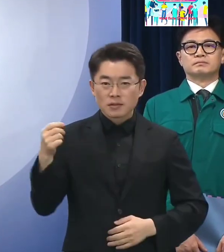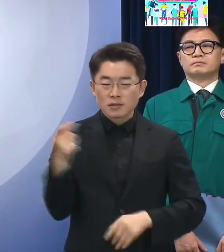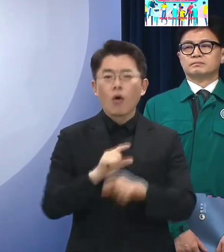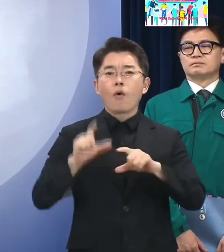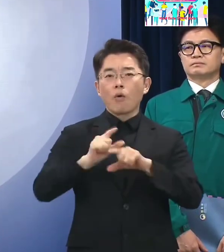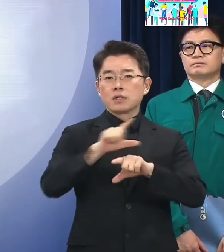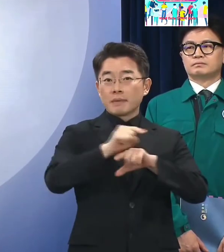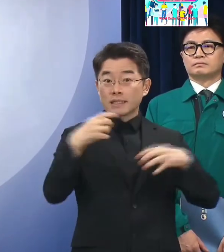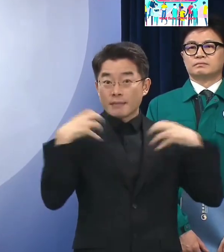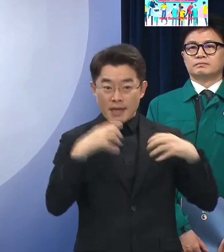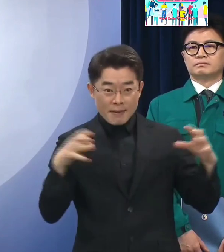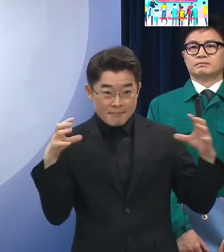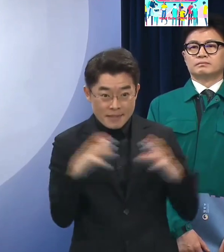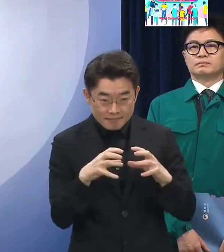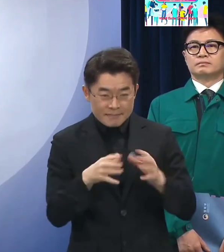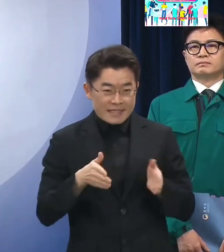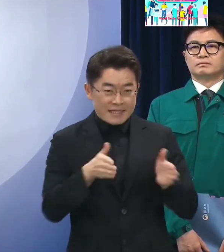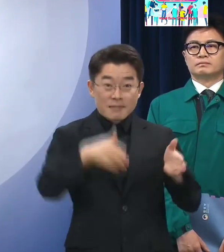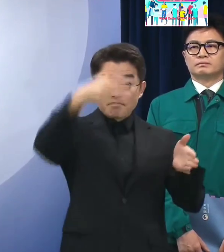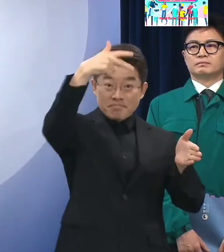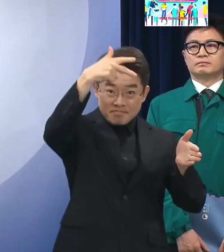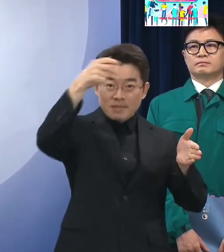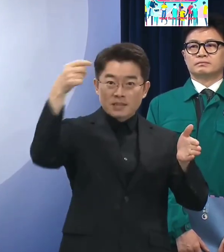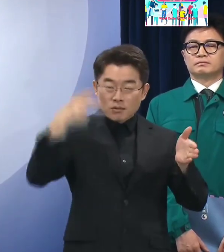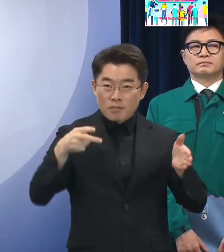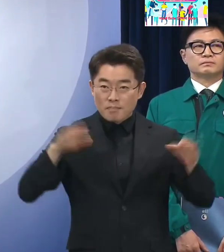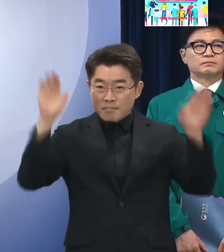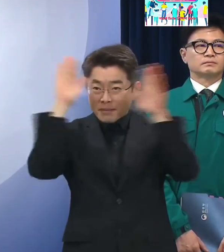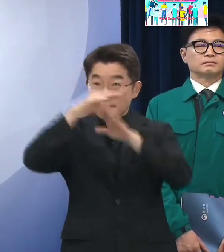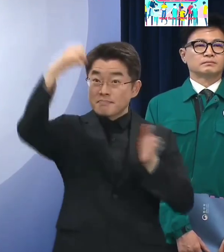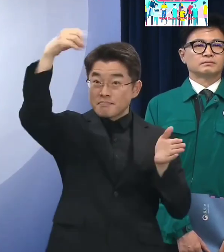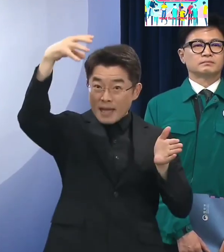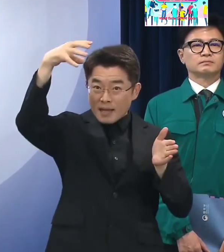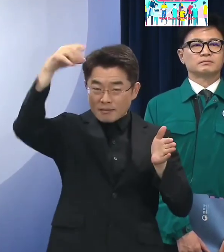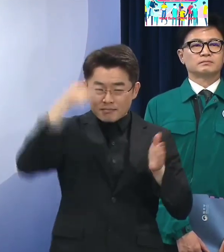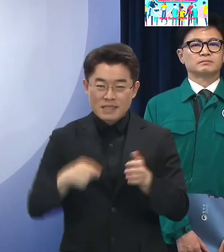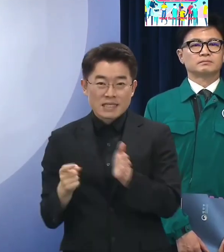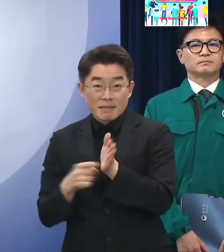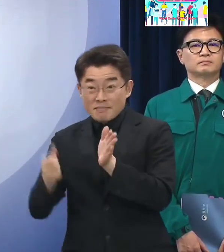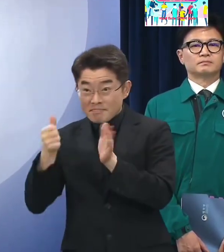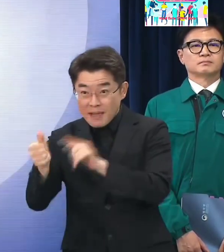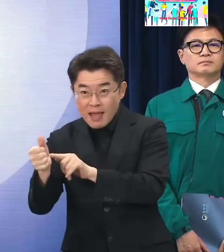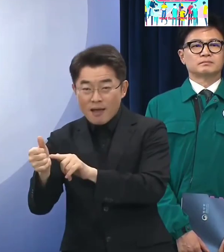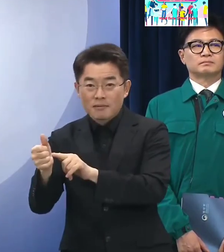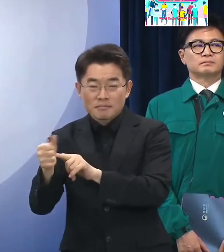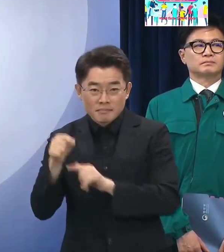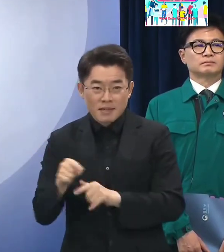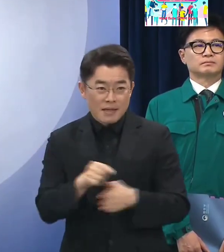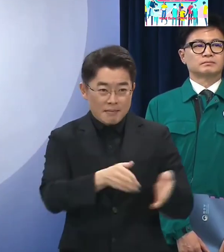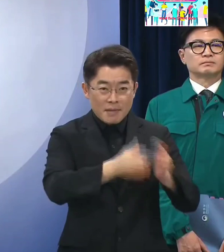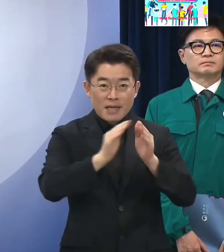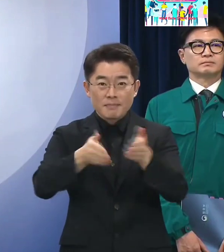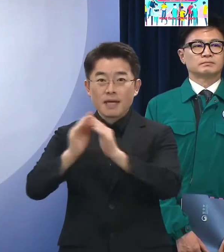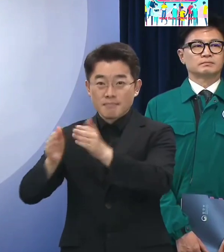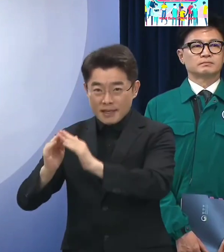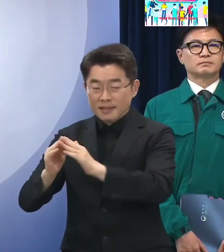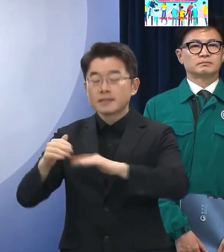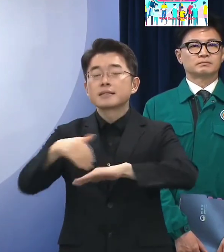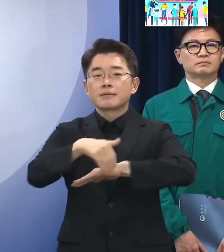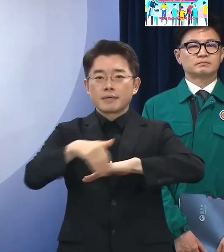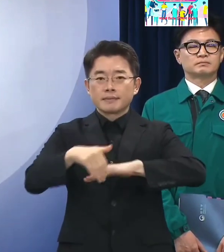협업하여 CCTV, 보안 등 비상벨 등 범죄 예방 기반 시설도